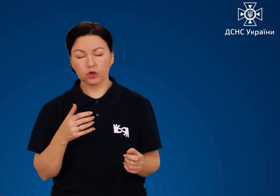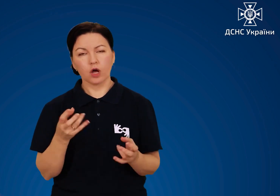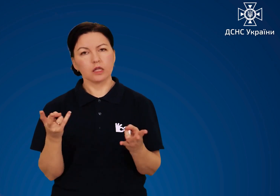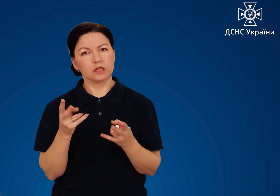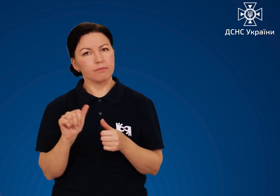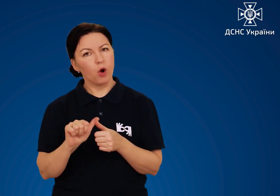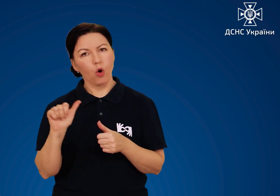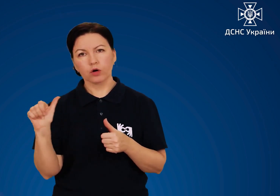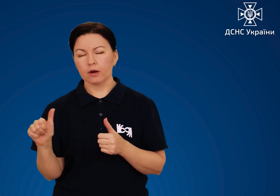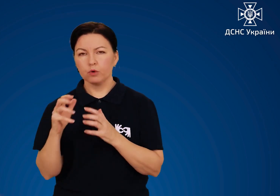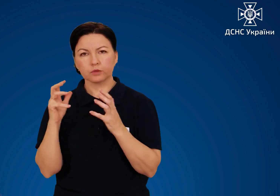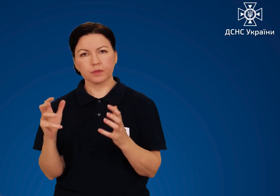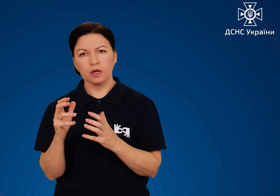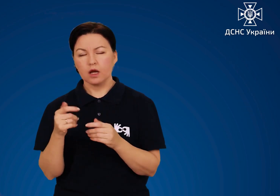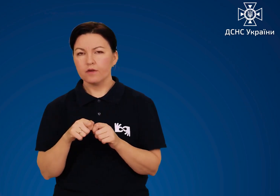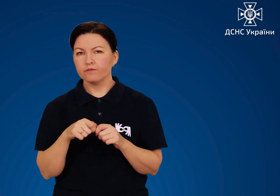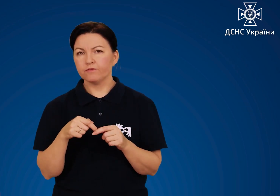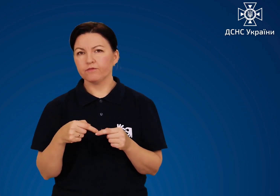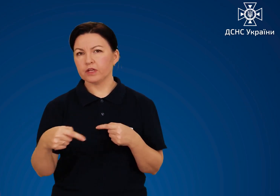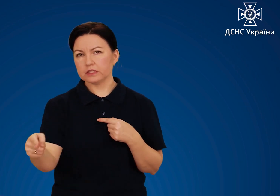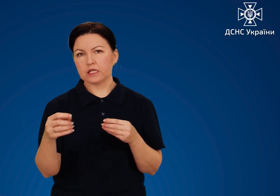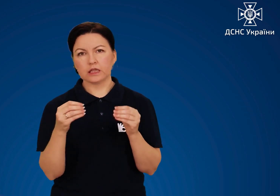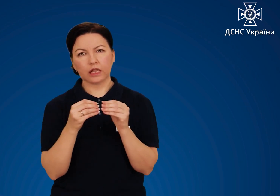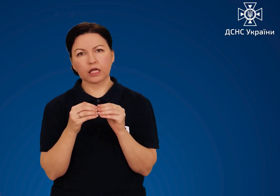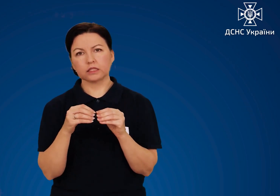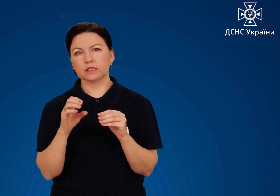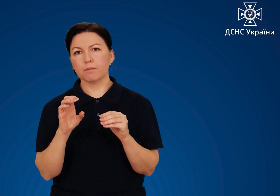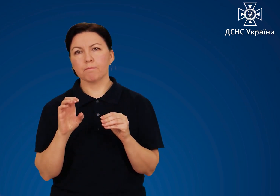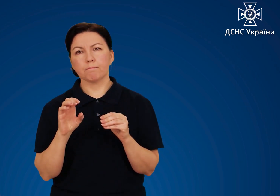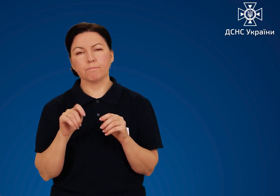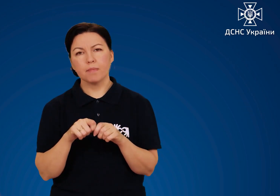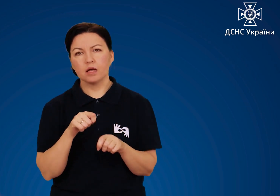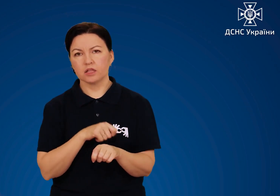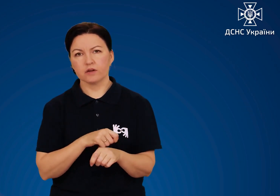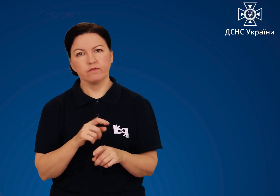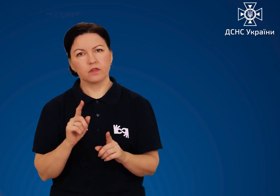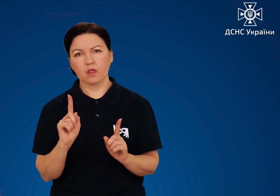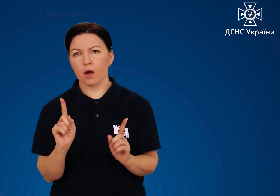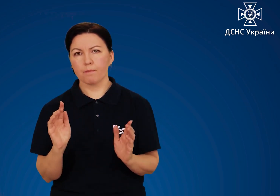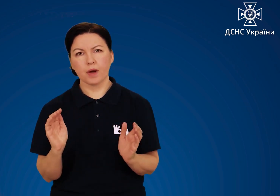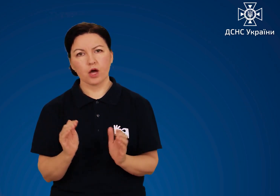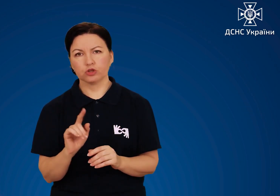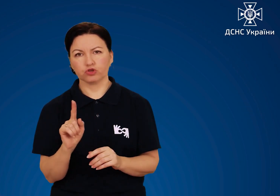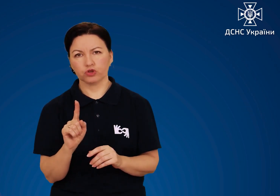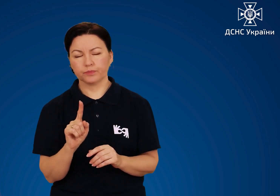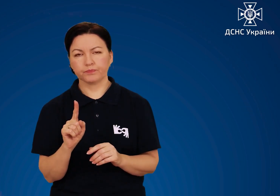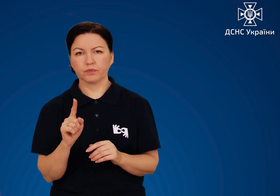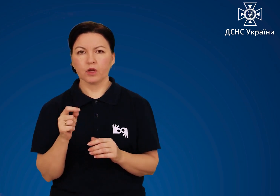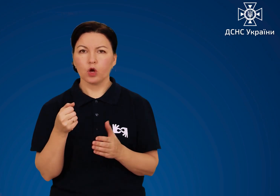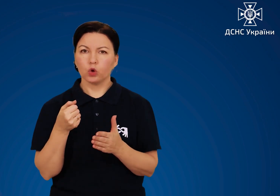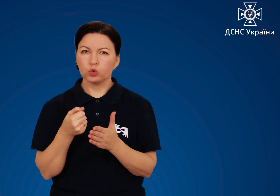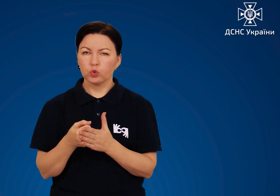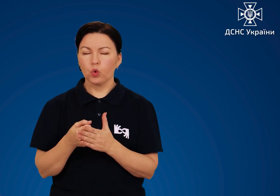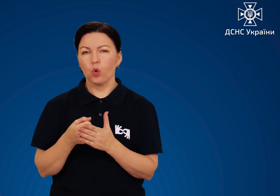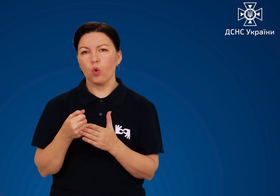необхідно зберігати окремо, на відстані не менше 10 метрів до суміжних об'єктів,